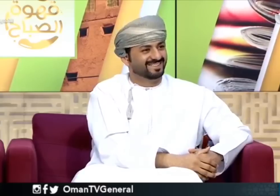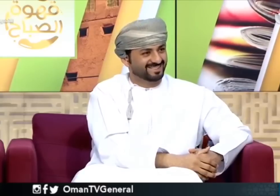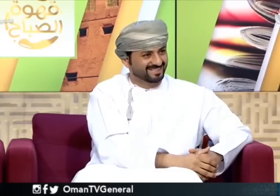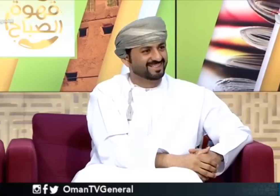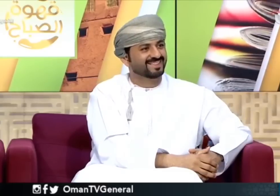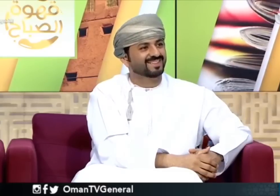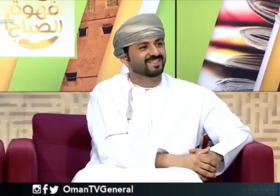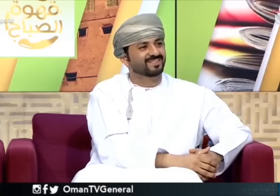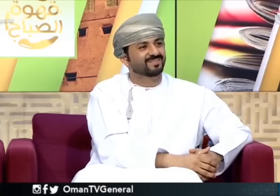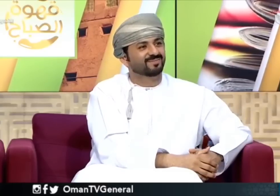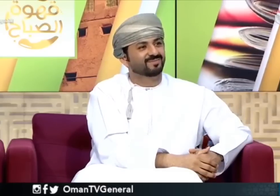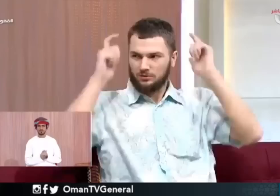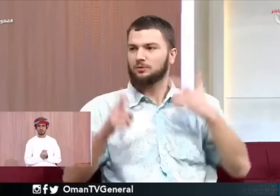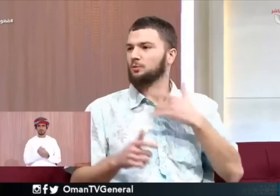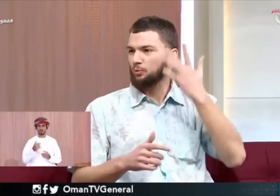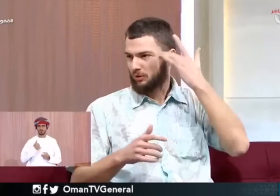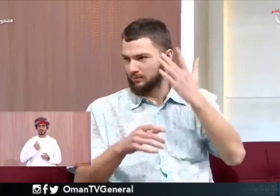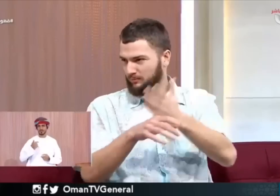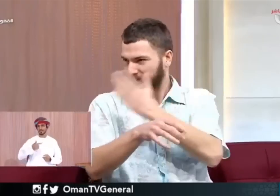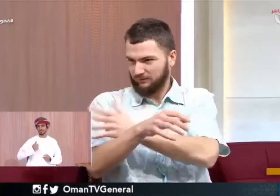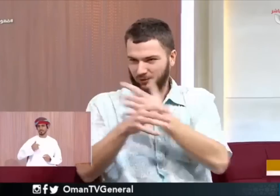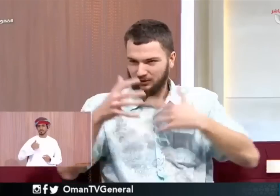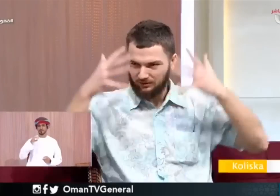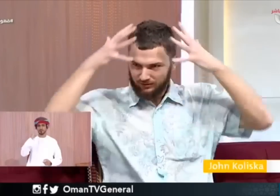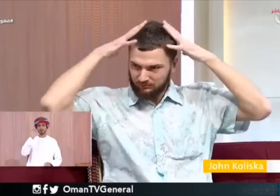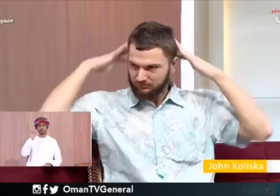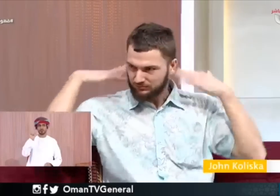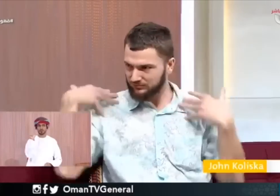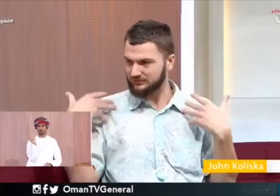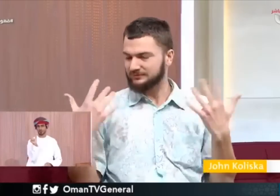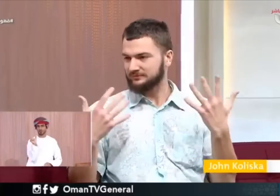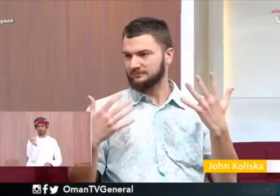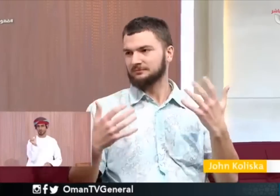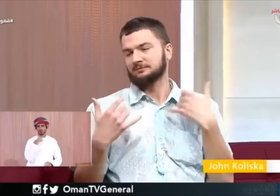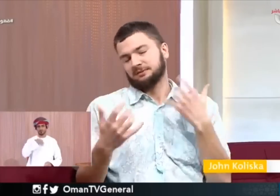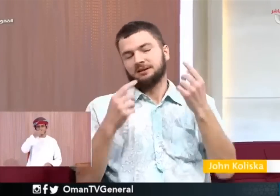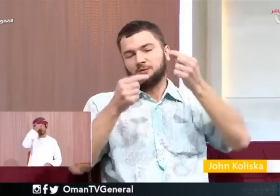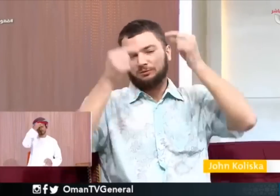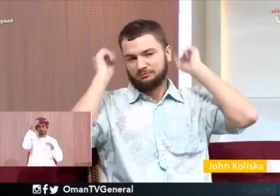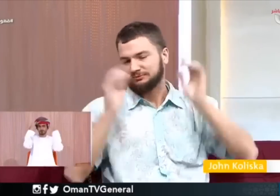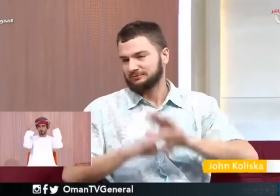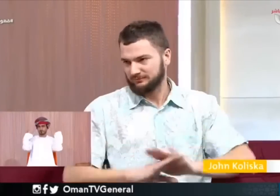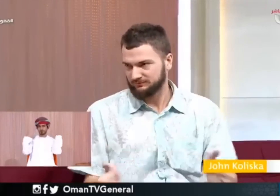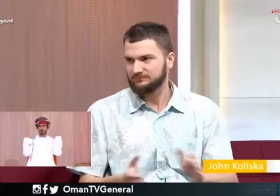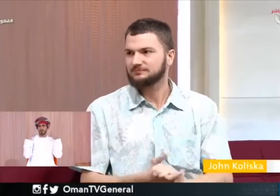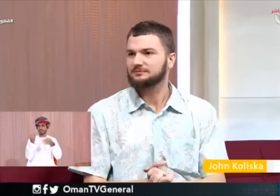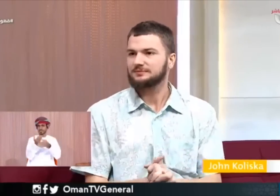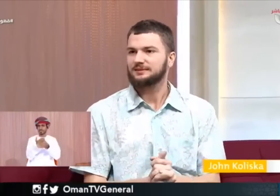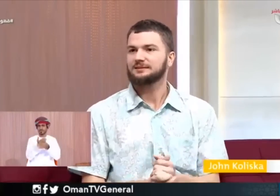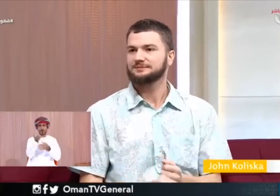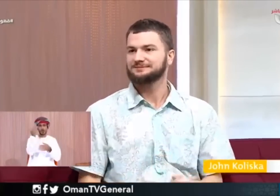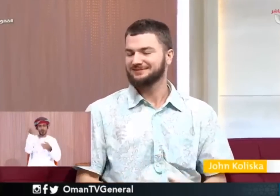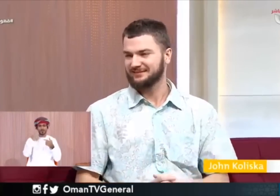اسمي جون إشارتي جون بهذه الطريقة لذلك لأنه كان عندي شعر طويل